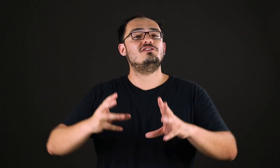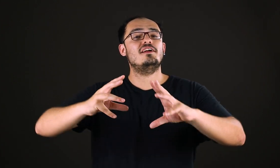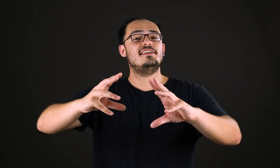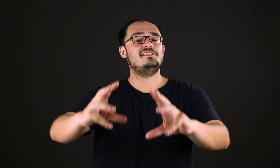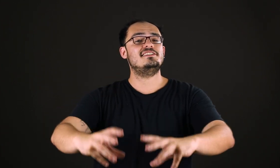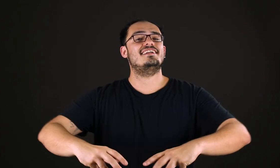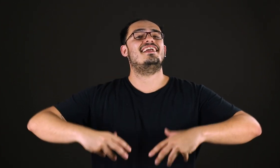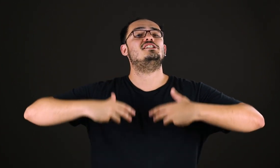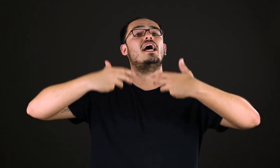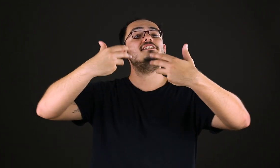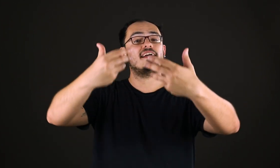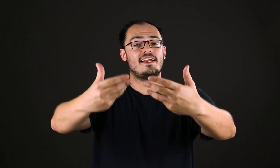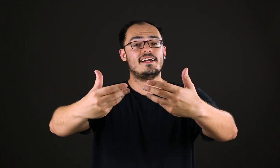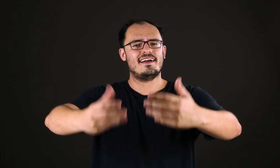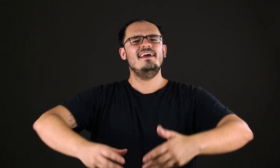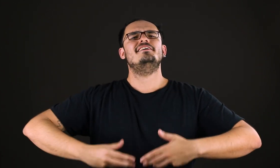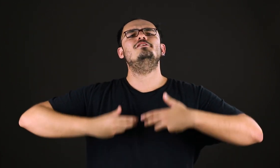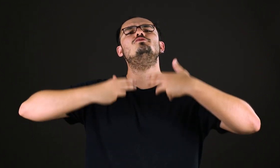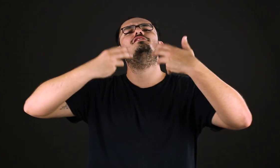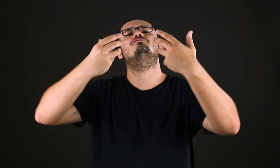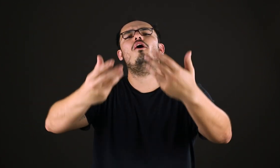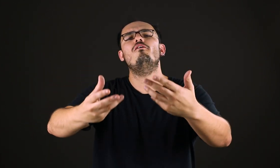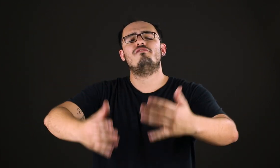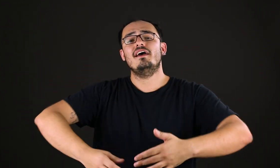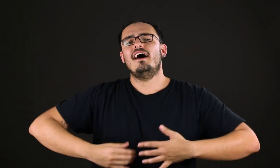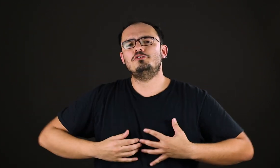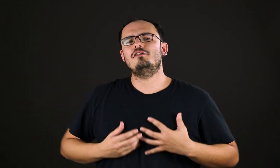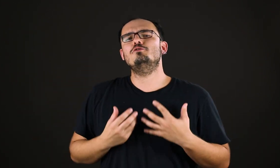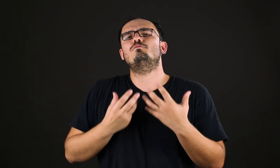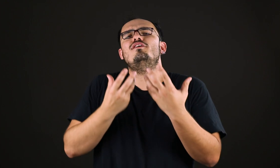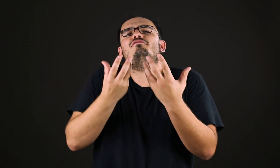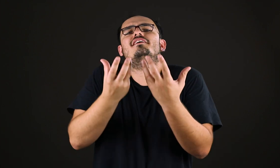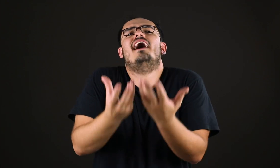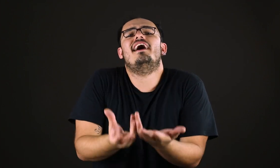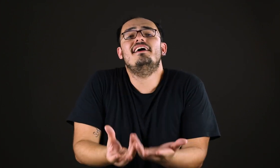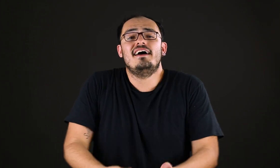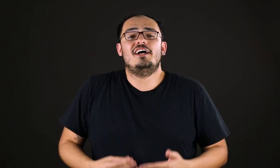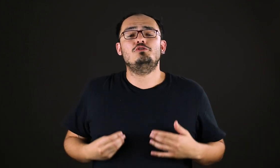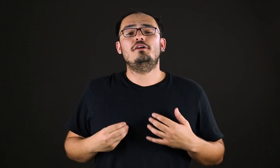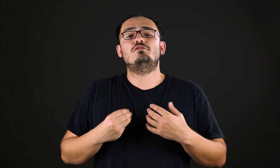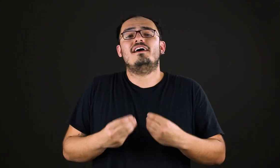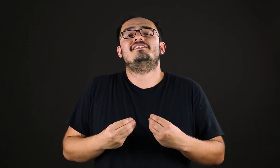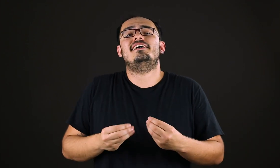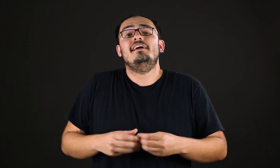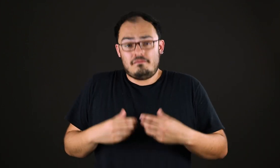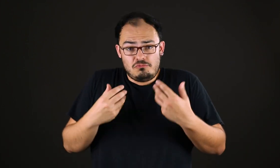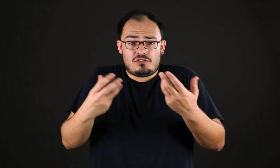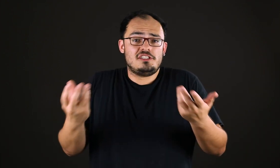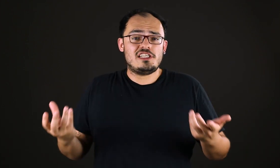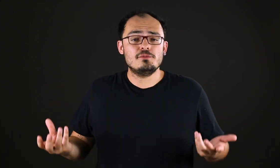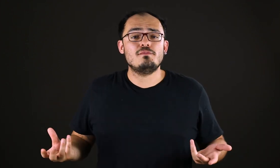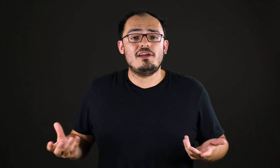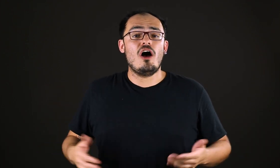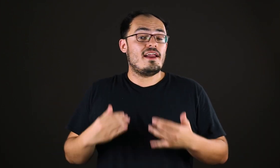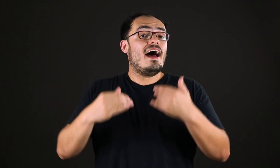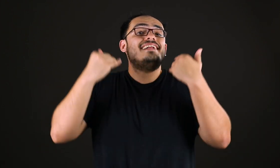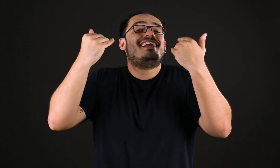Aristóteles diz que a tragédia grega que nos envolve, ajuda a nos purificar, ajuda a nos fazer nos sentirmos melhor. A